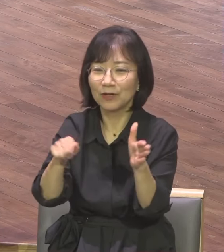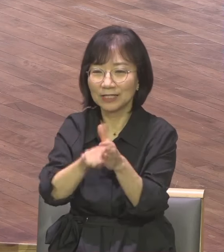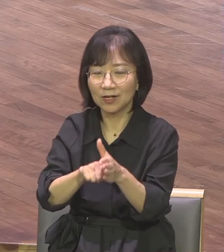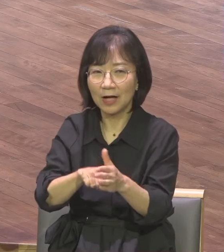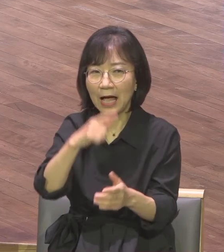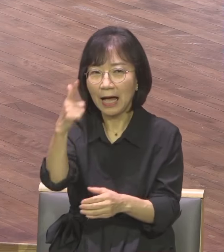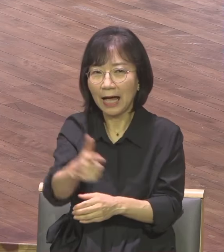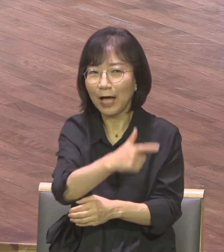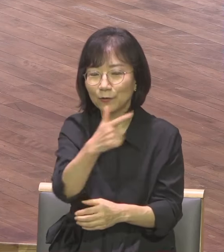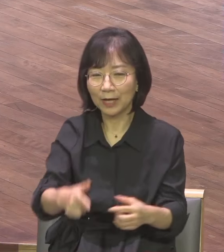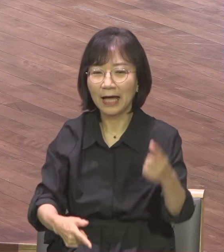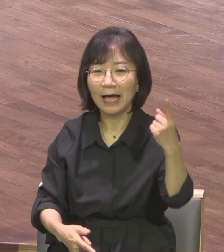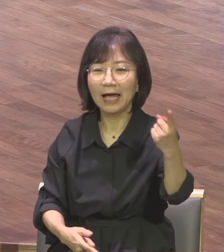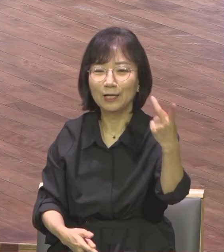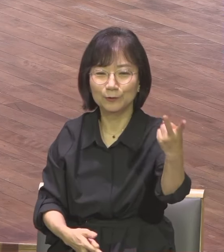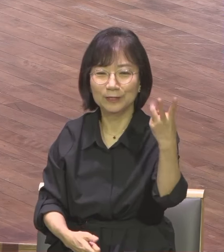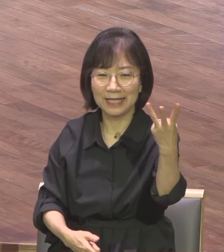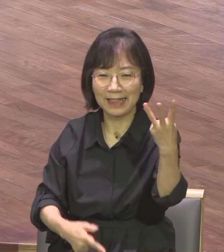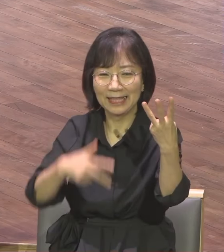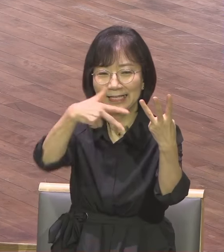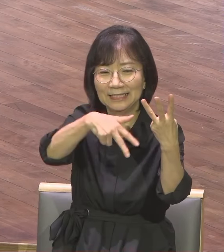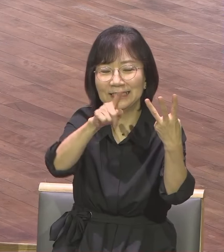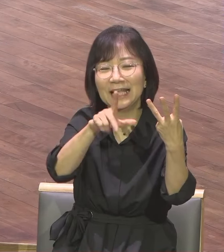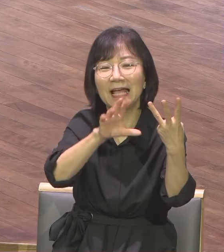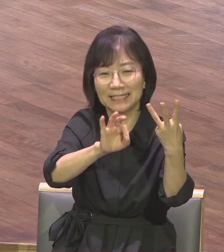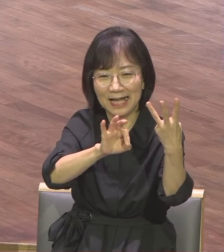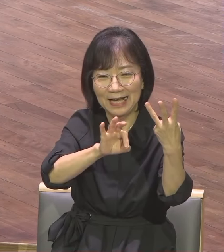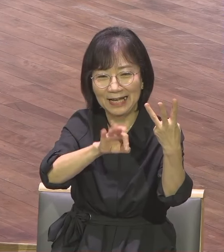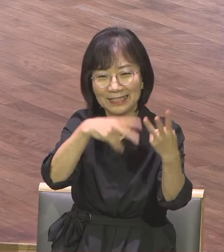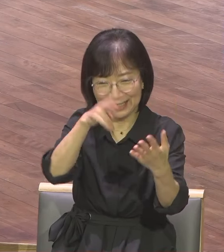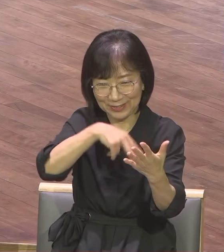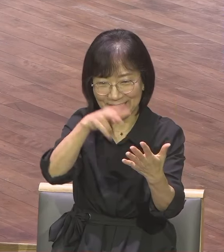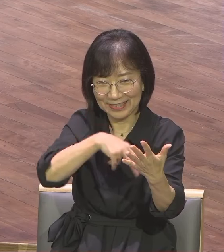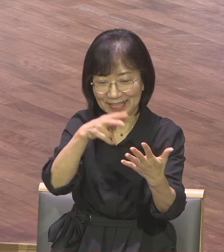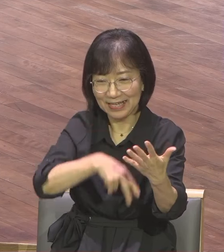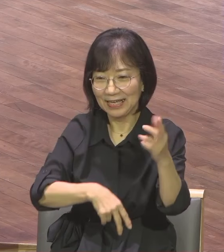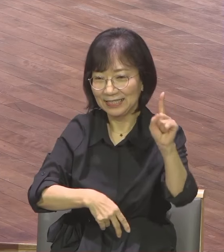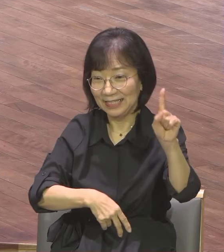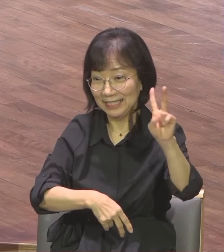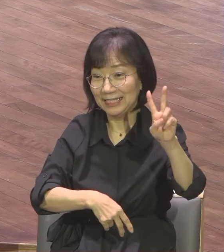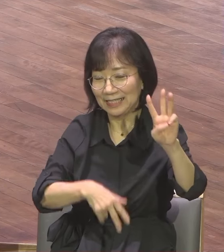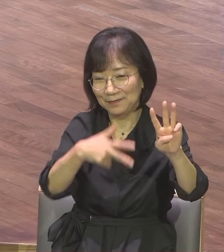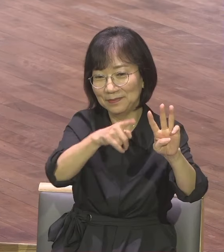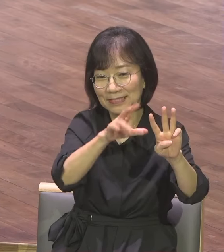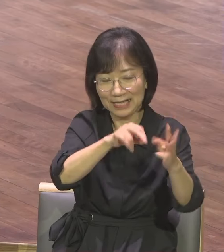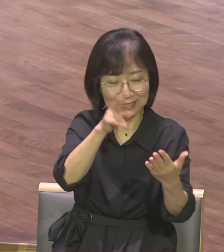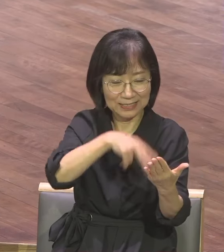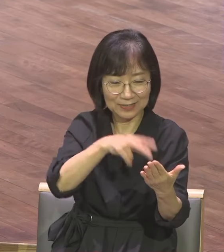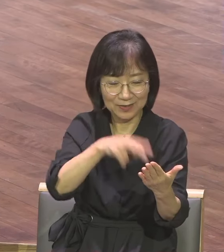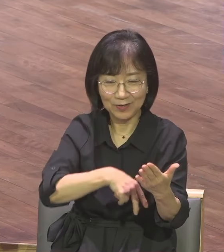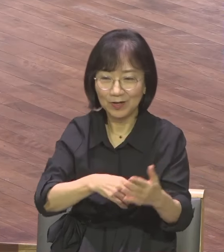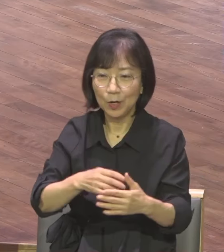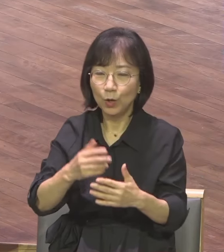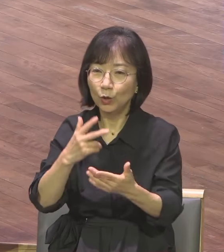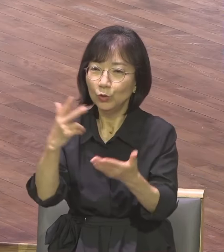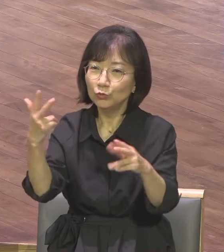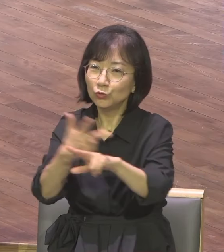그것도 안 하는 사람이 대부분입니다 그런데 왜 성경은 3장 밖에 읽어야 되는가